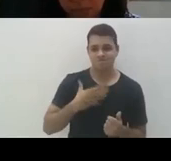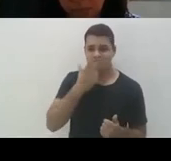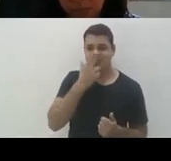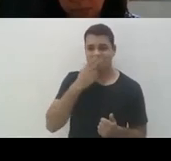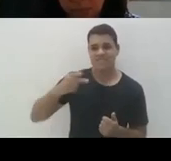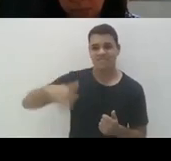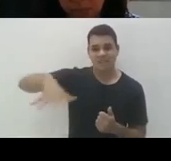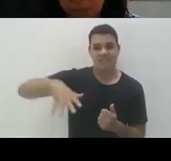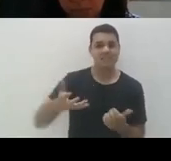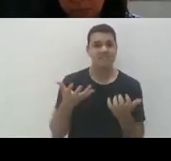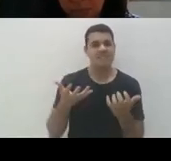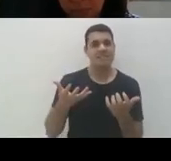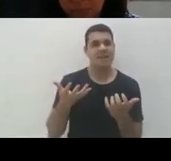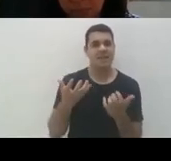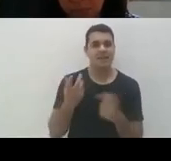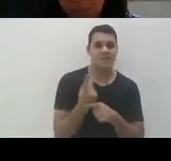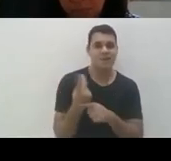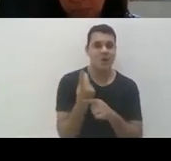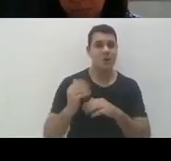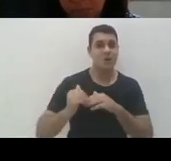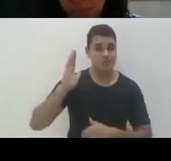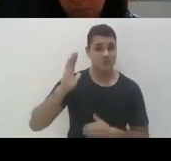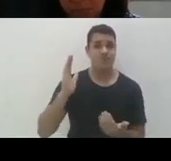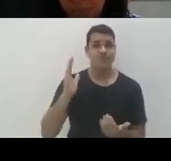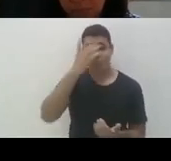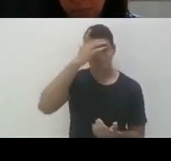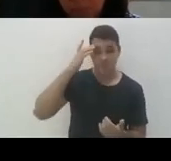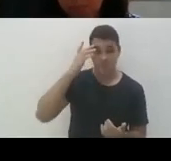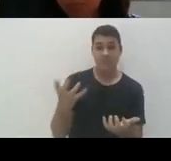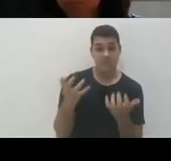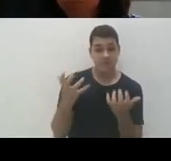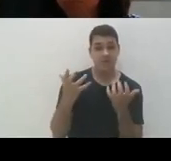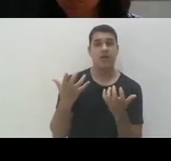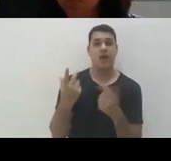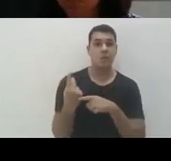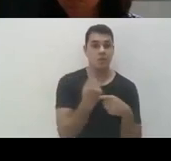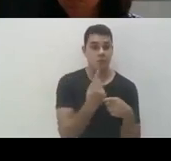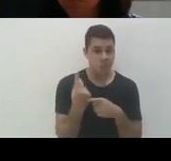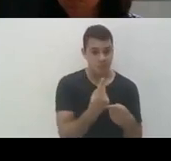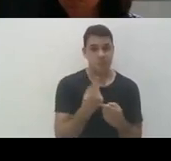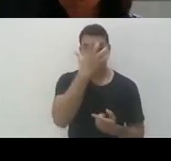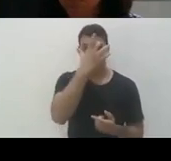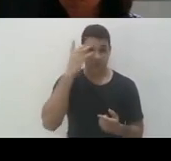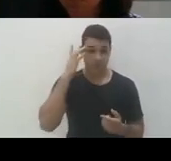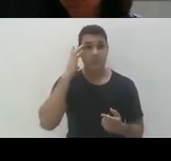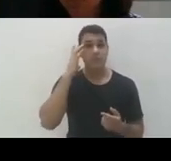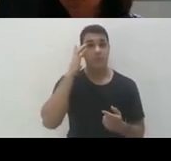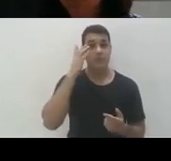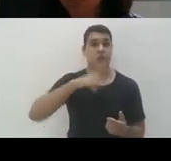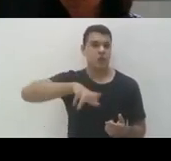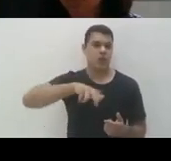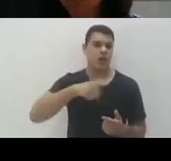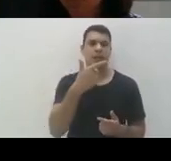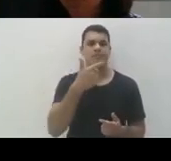nessa área, as pessoas estão entre nós, as pessoas passam na mídia, não é mais como há 10, 20